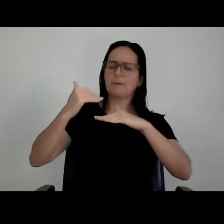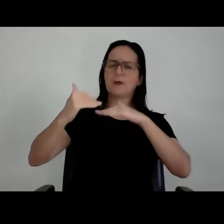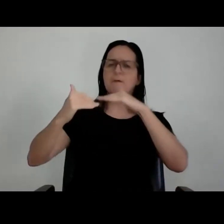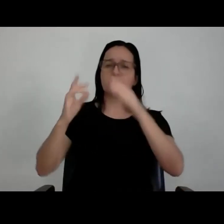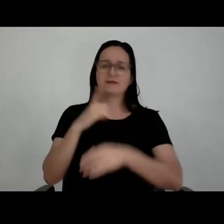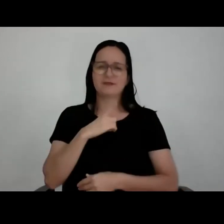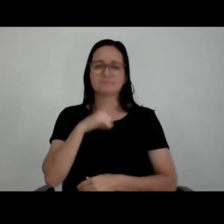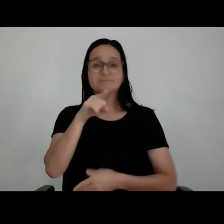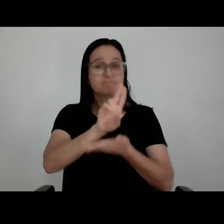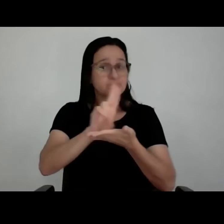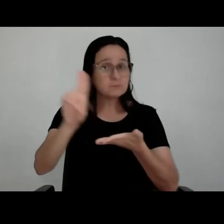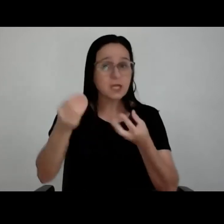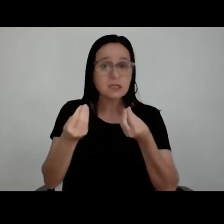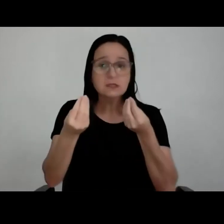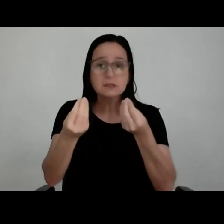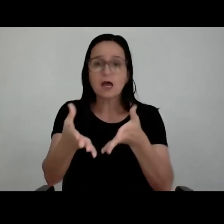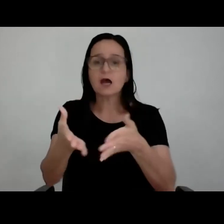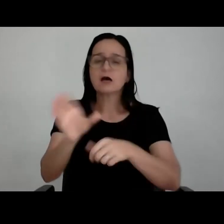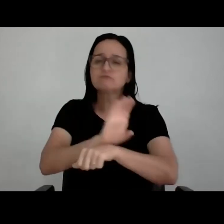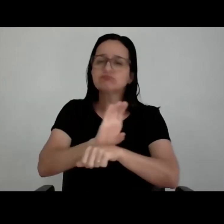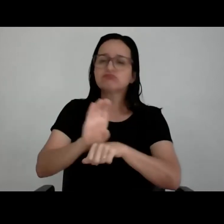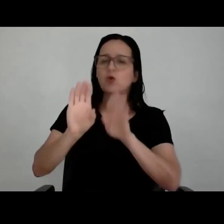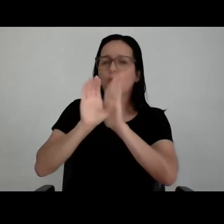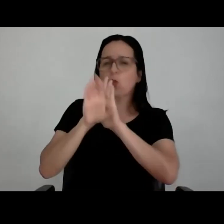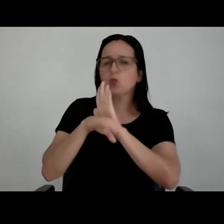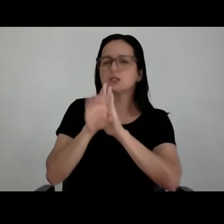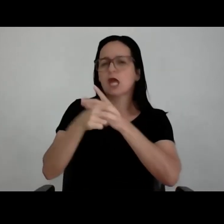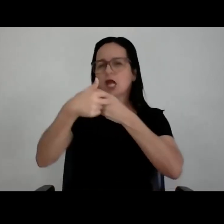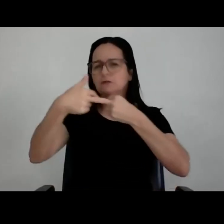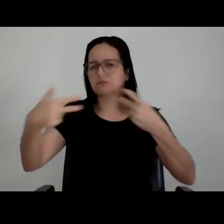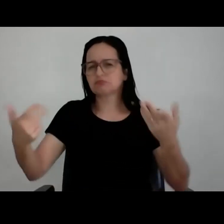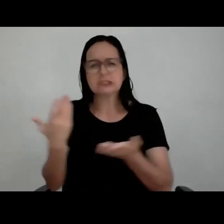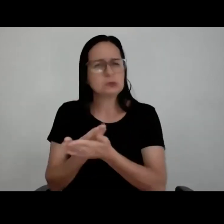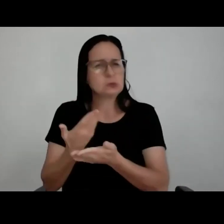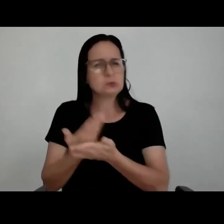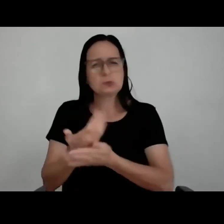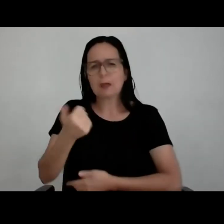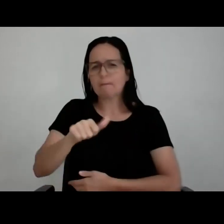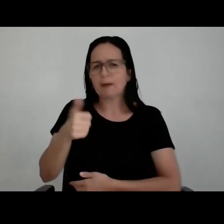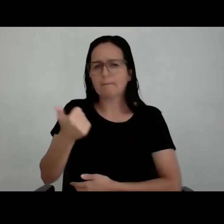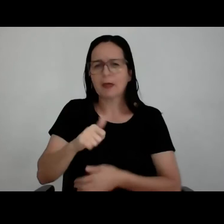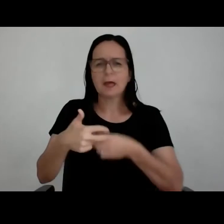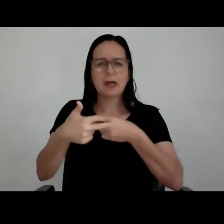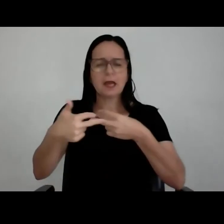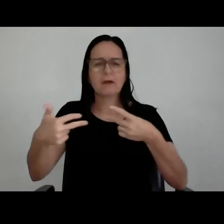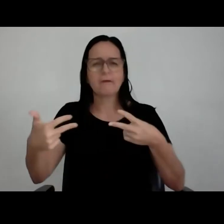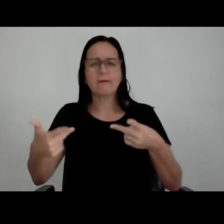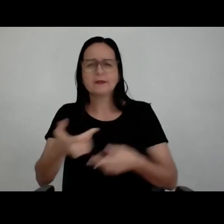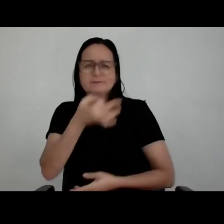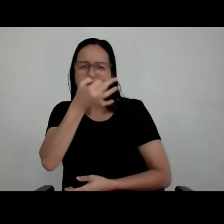vai te dar toda aquela instrumentalização, conceituação, estudo, análise, análise crítica,